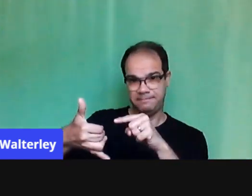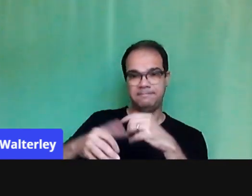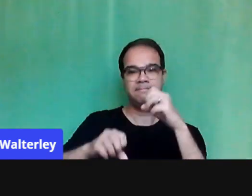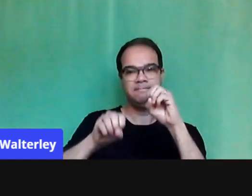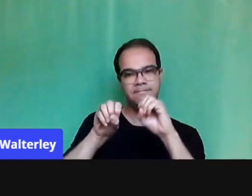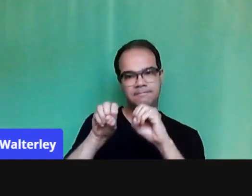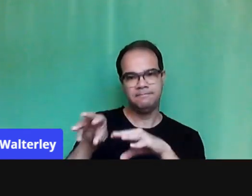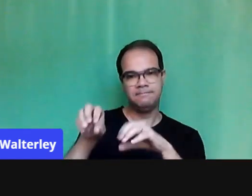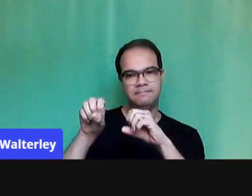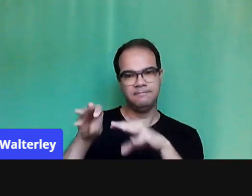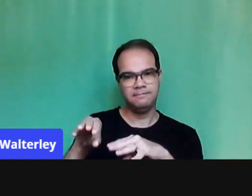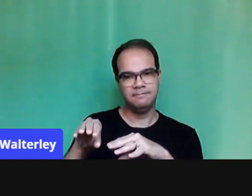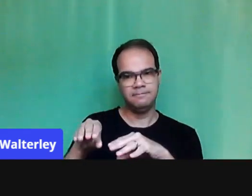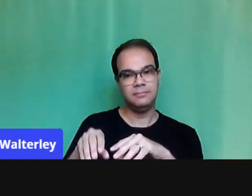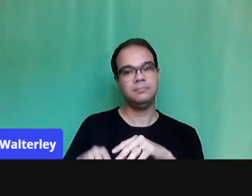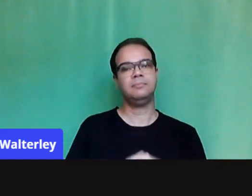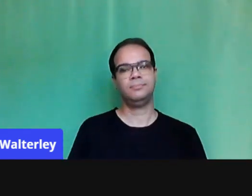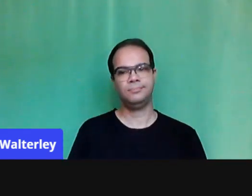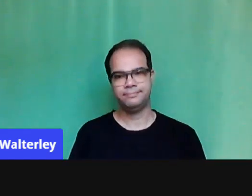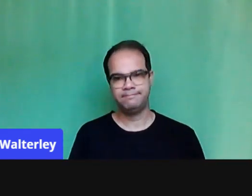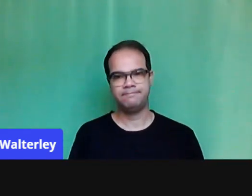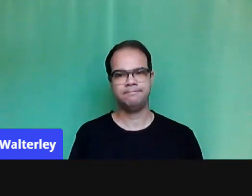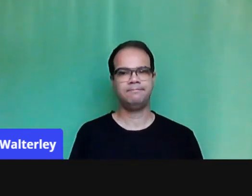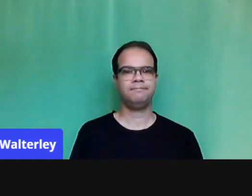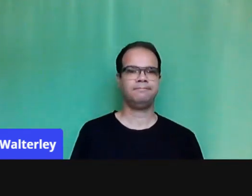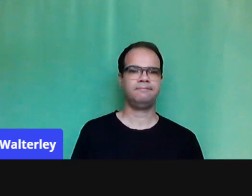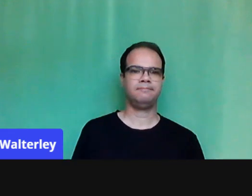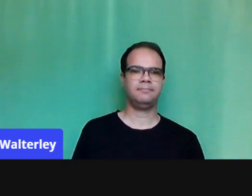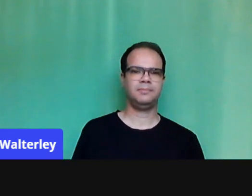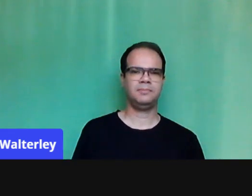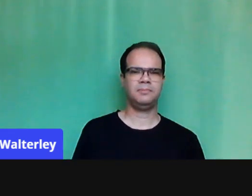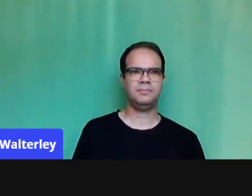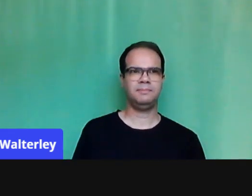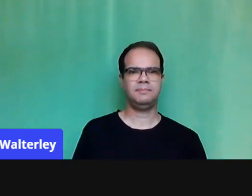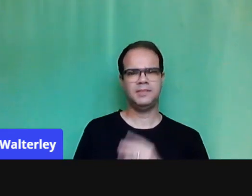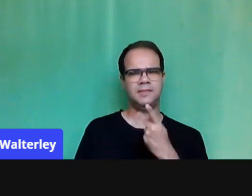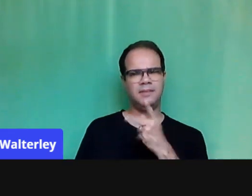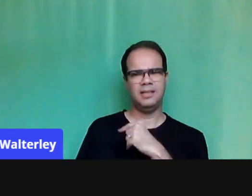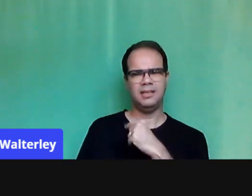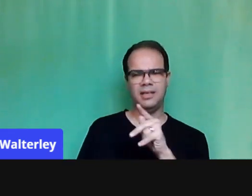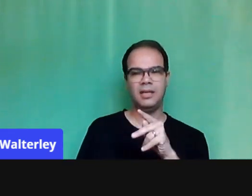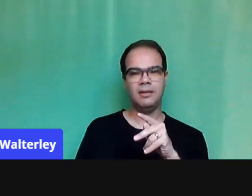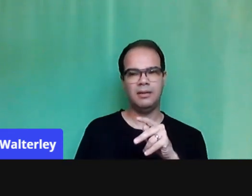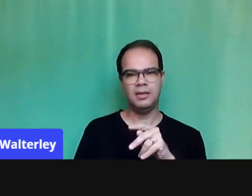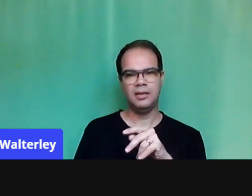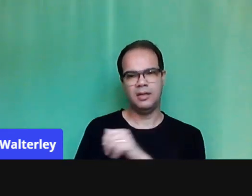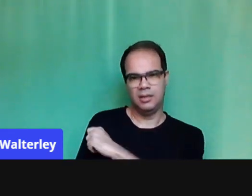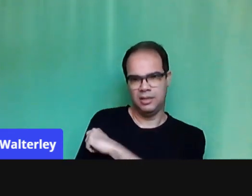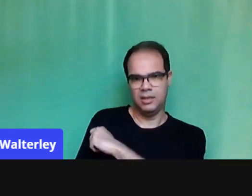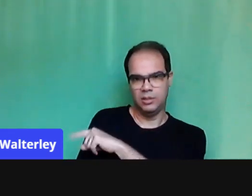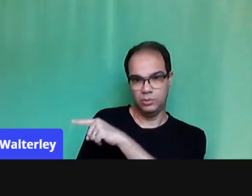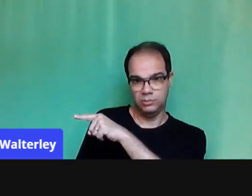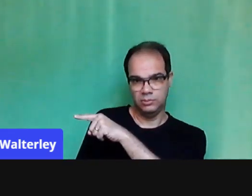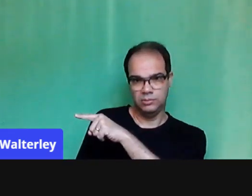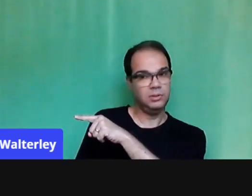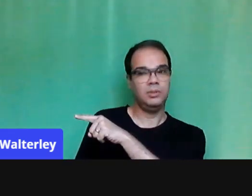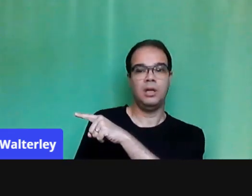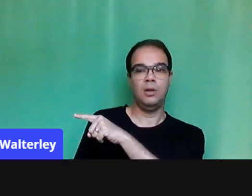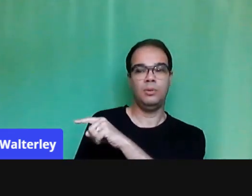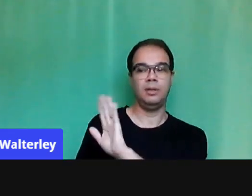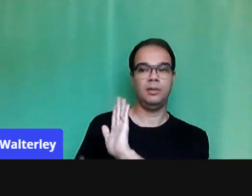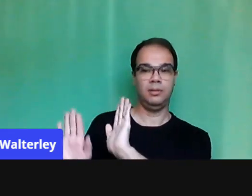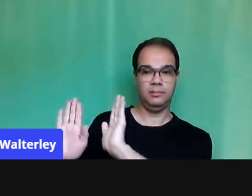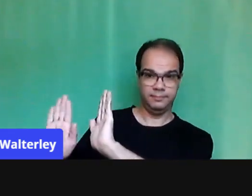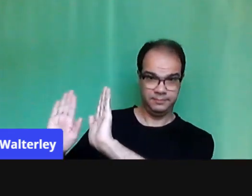falando, gente, dos professores, tá? Nós não estamos falando do aluno, que é uma outra história,